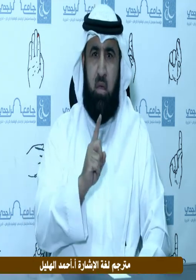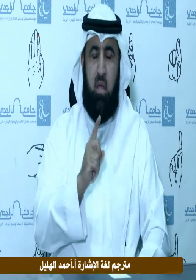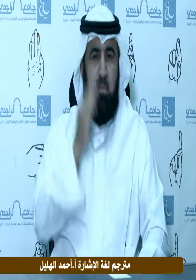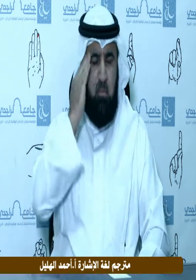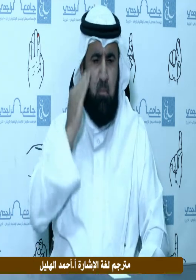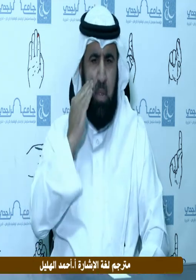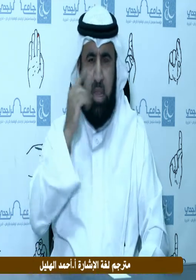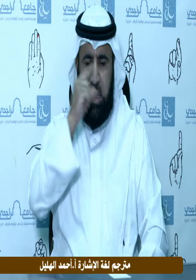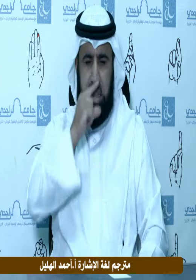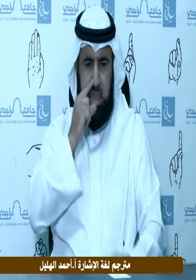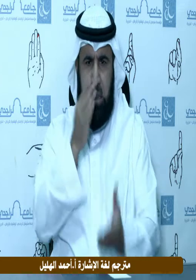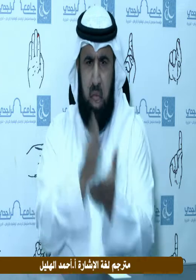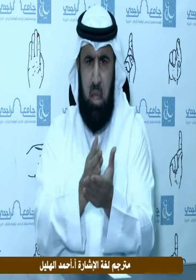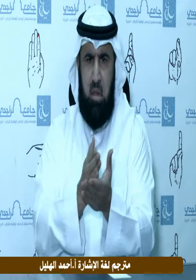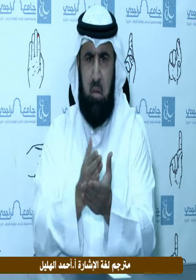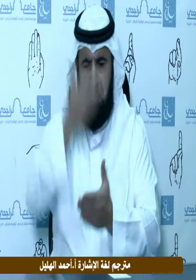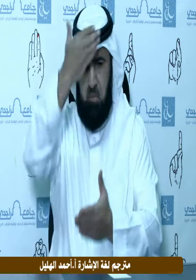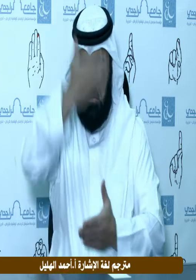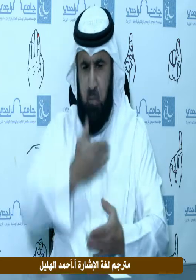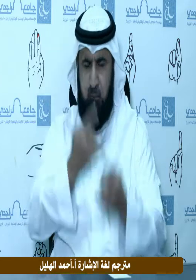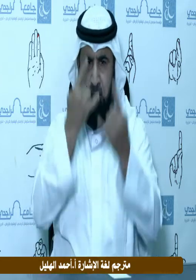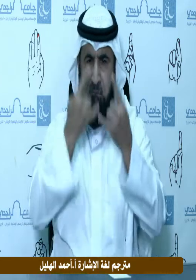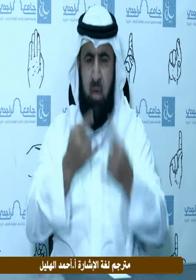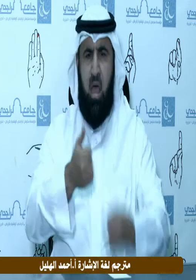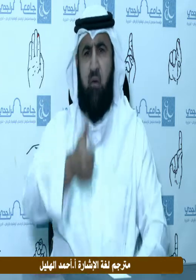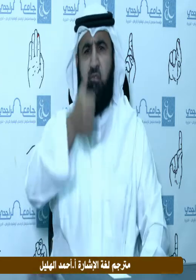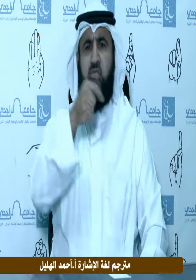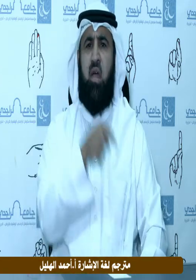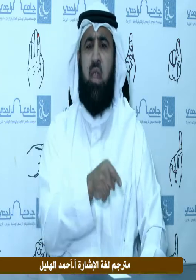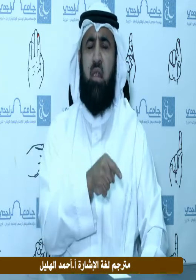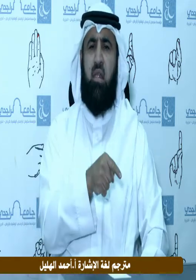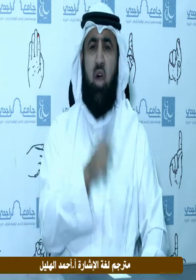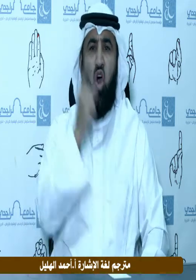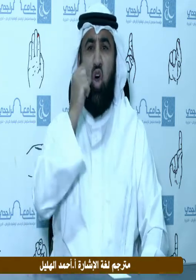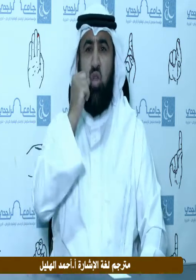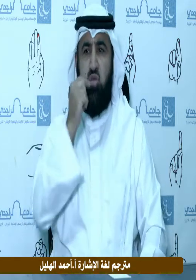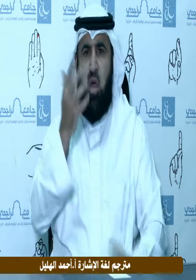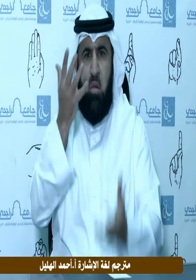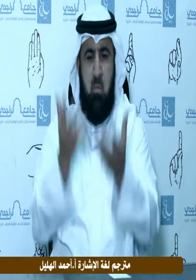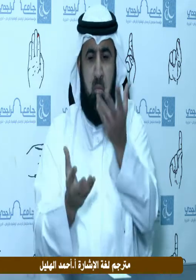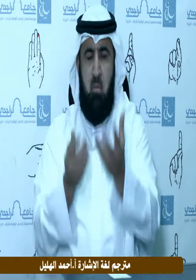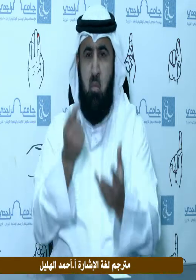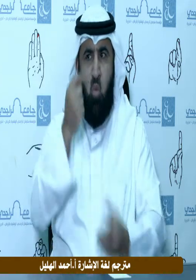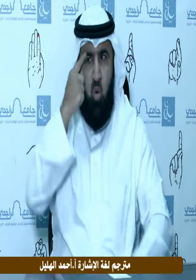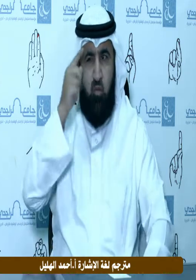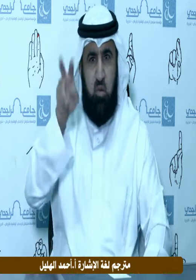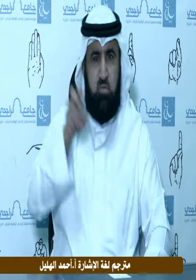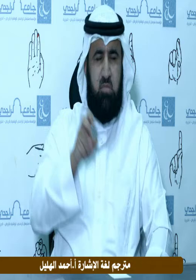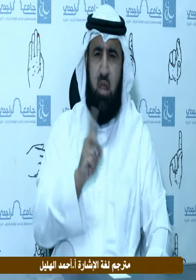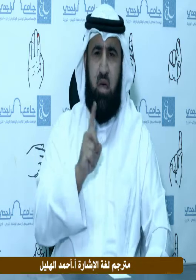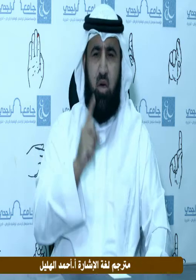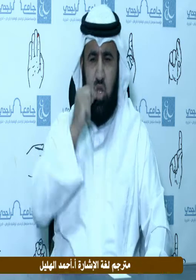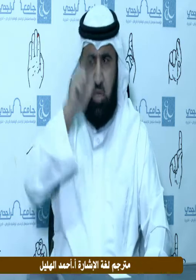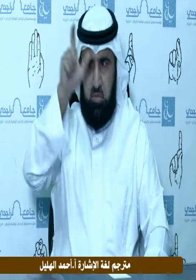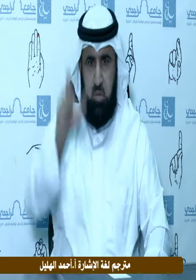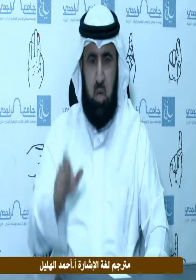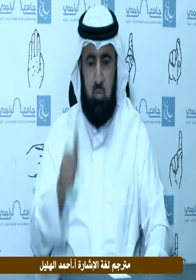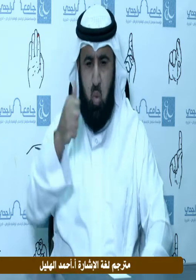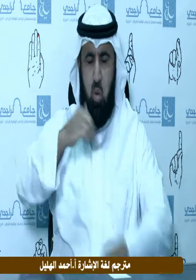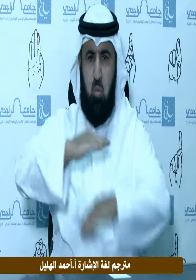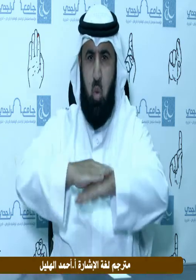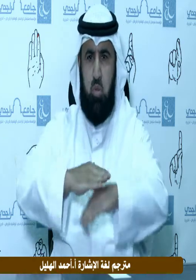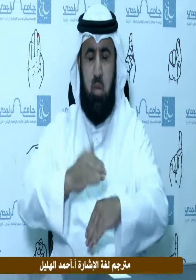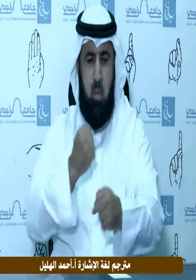دينها وعفافها والرجل لا يوزن بالمال إنما ميزانه المعاملة